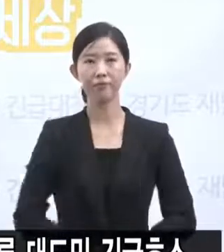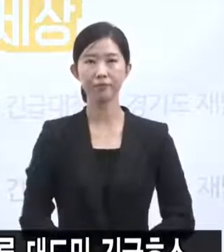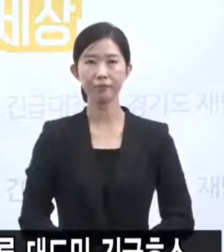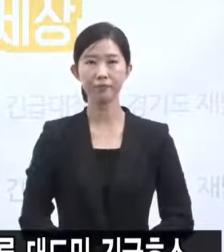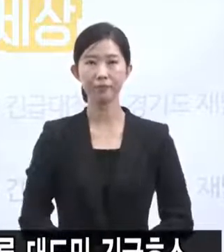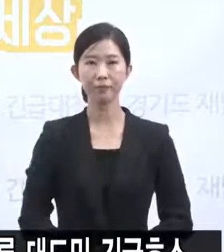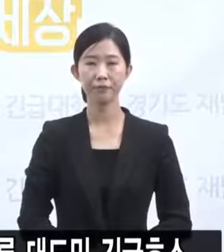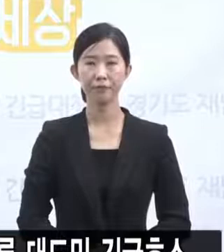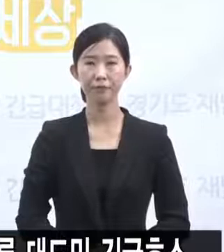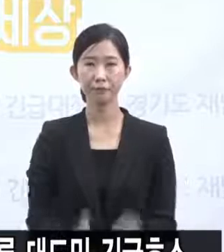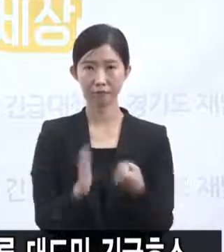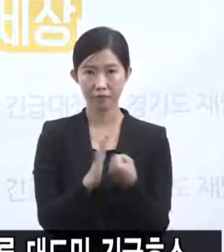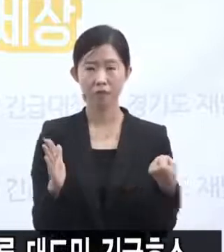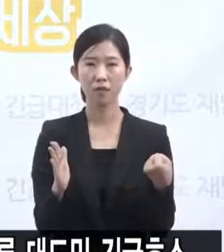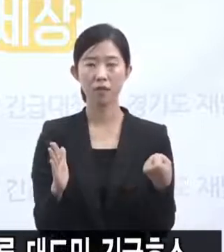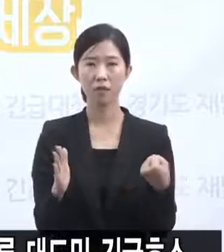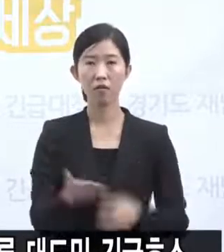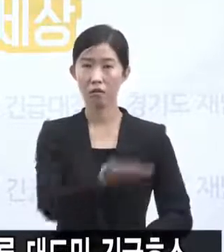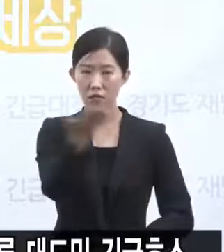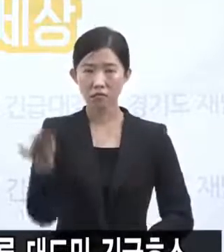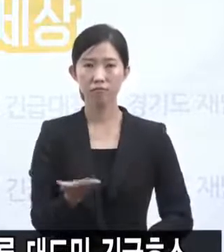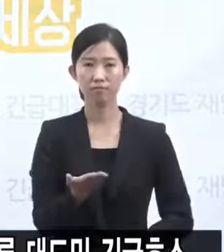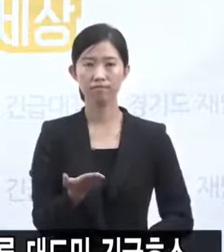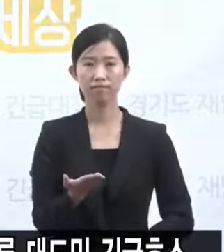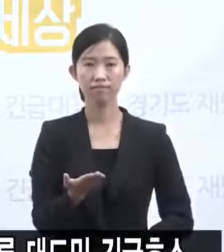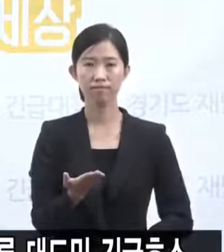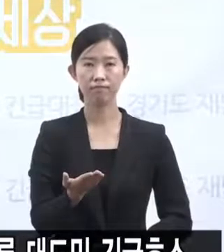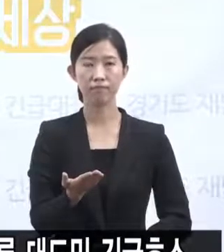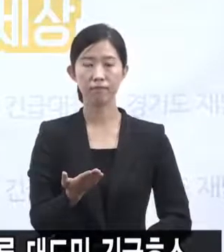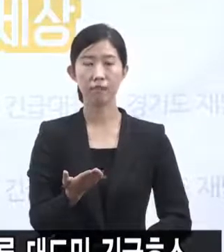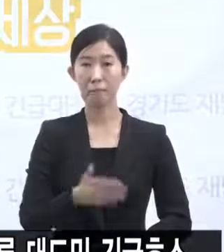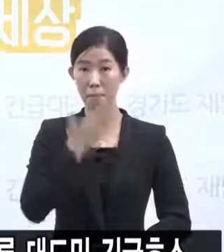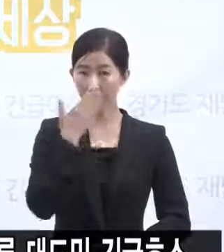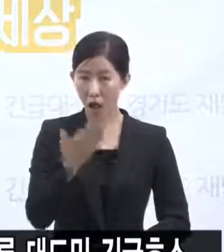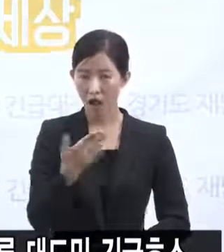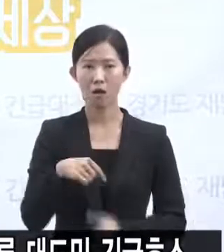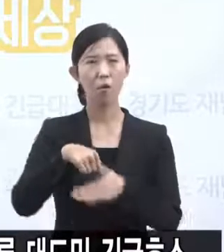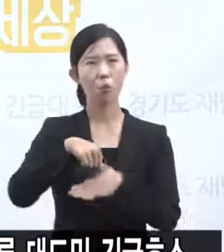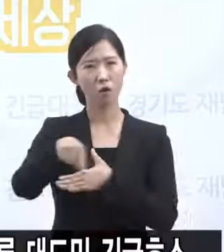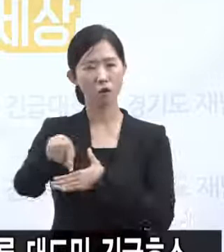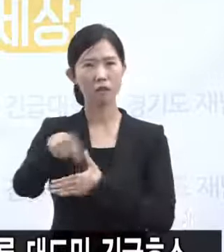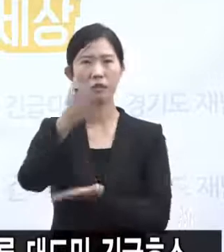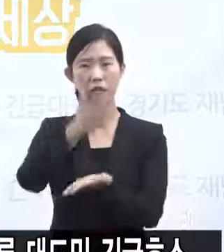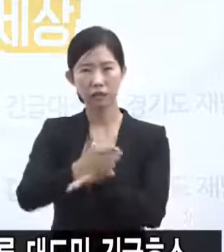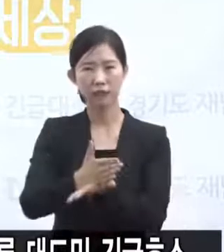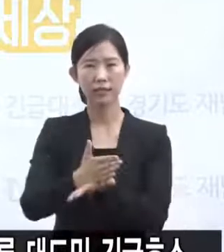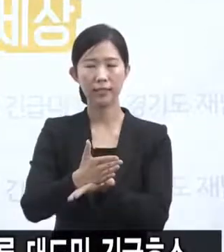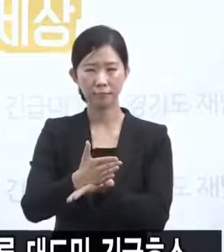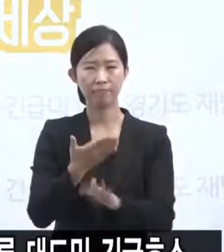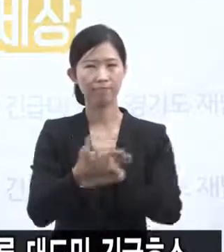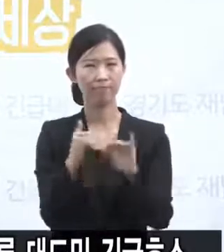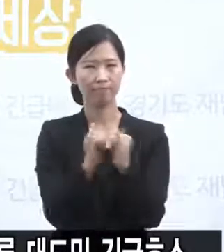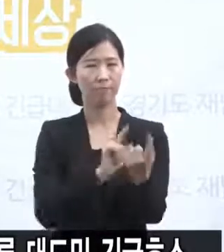따라서 꼭 필요한 경우 외에는 가급적 외출과 타인 접촉을 삼가해 주시고